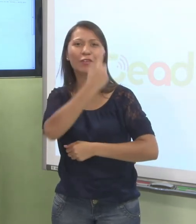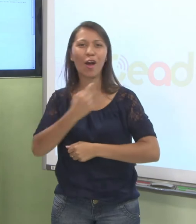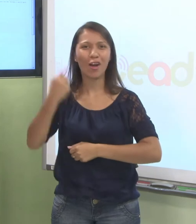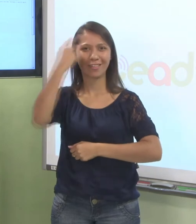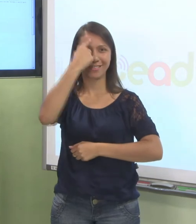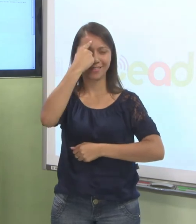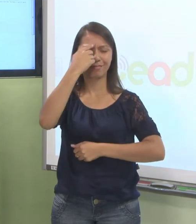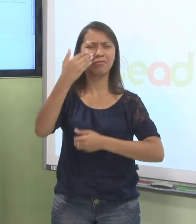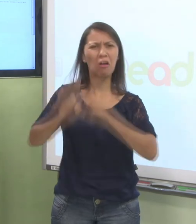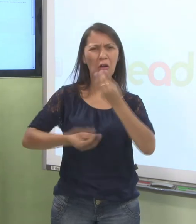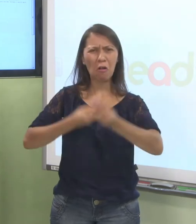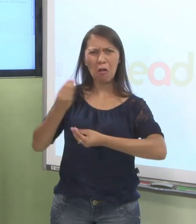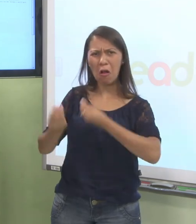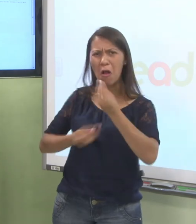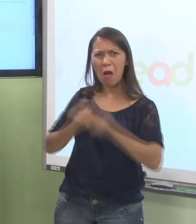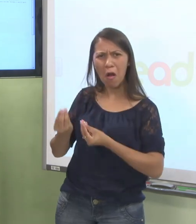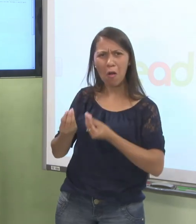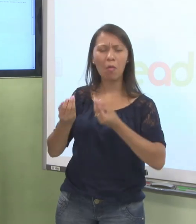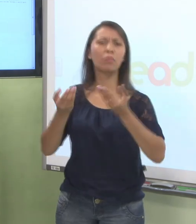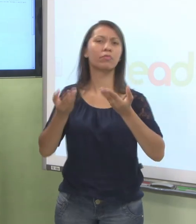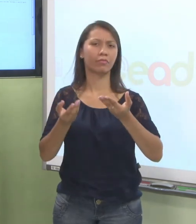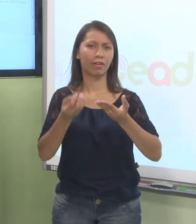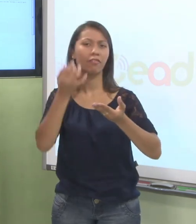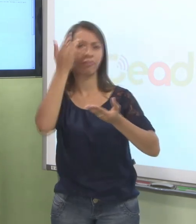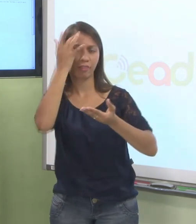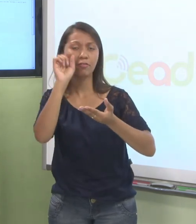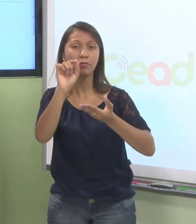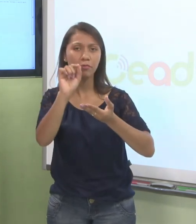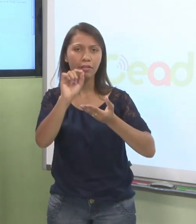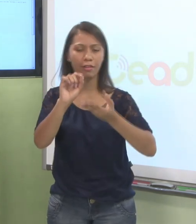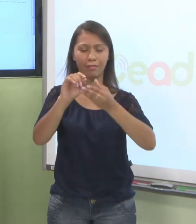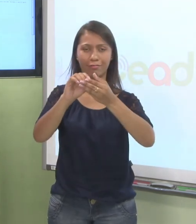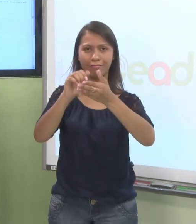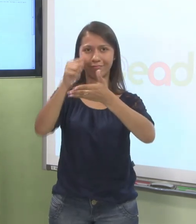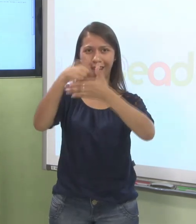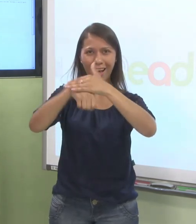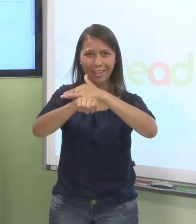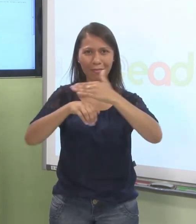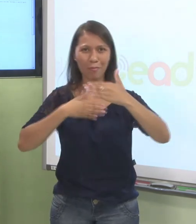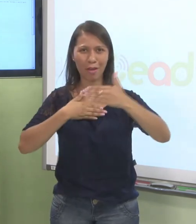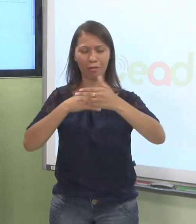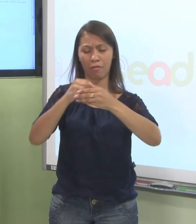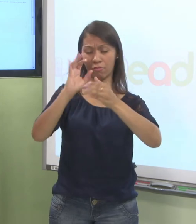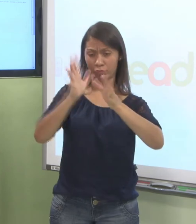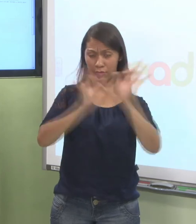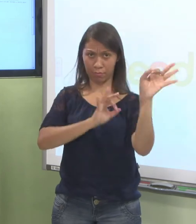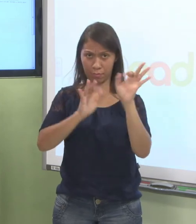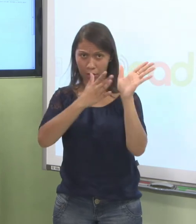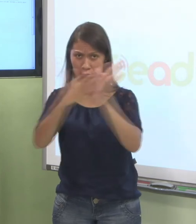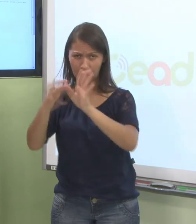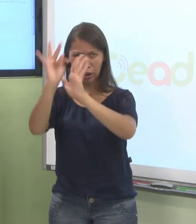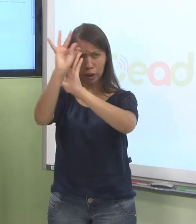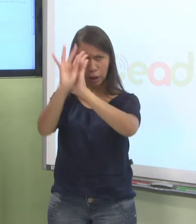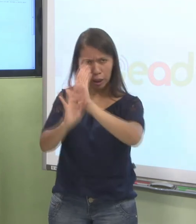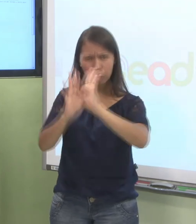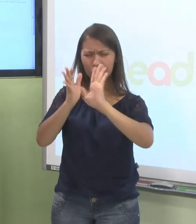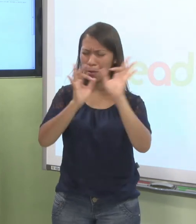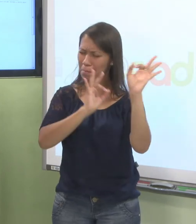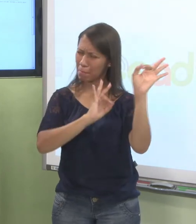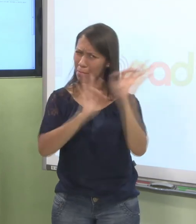Como é que eu faço para adicionar essa minha tarefa? Ou seja, enviar o meu arquivo que eu fiz. Vamos supor que eu já fiz o meu texto, já está tudo formatadinho, já